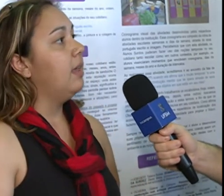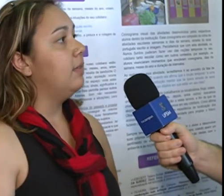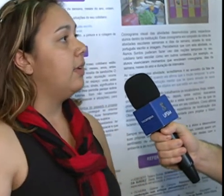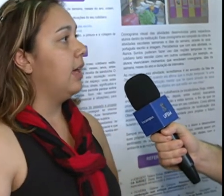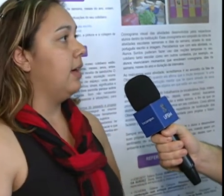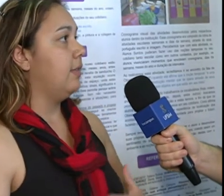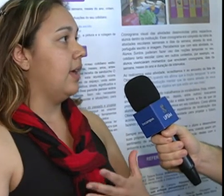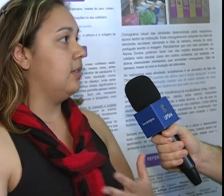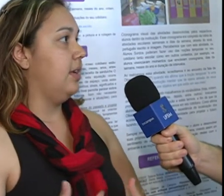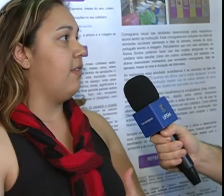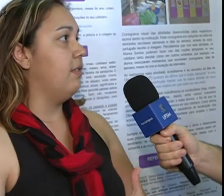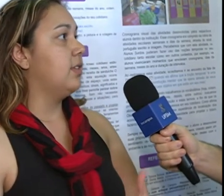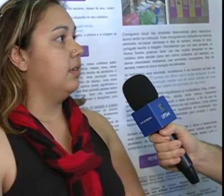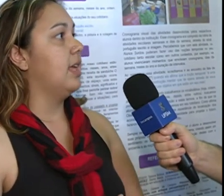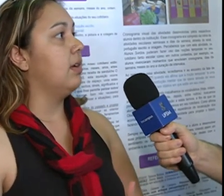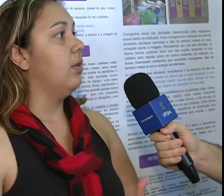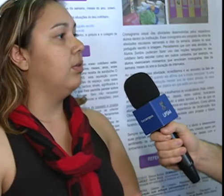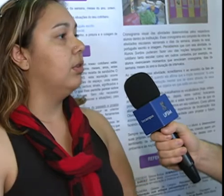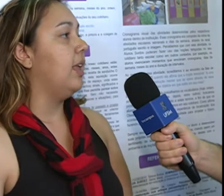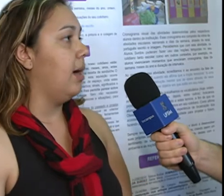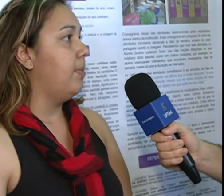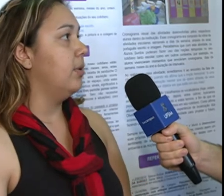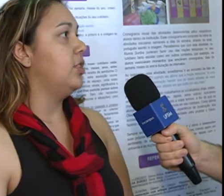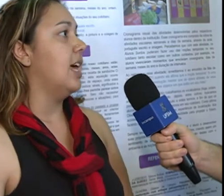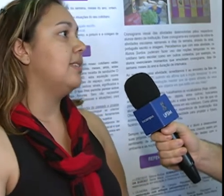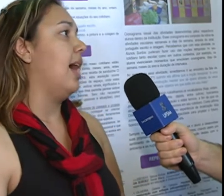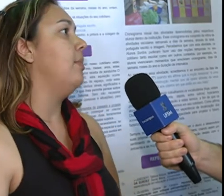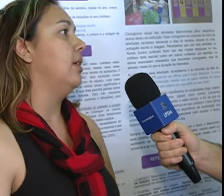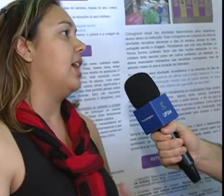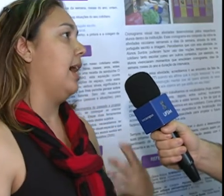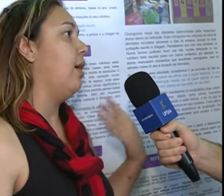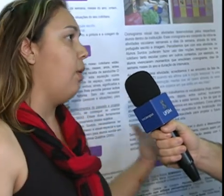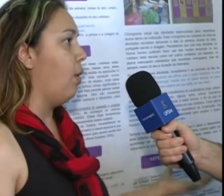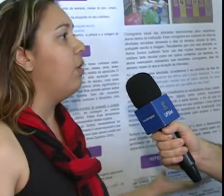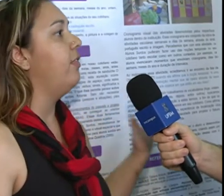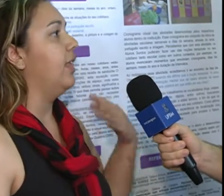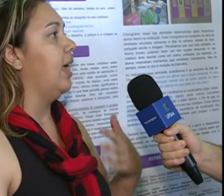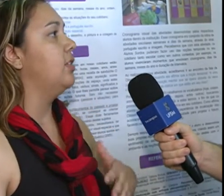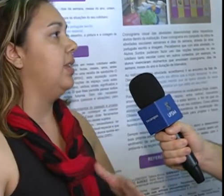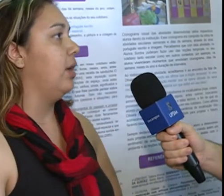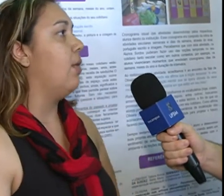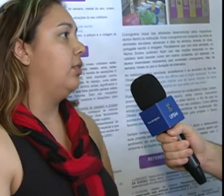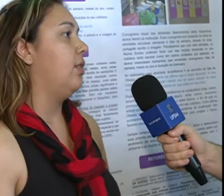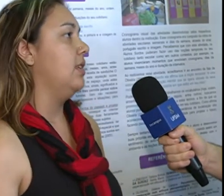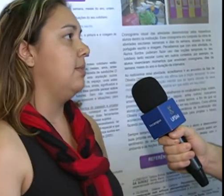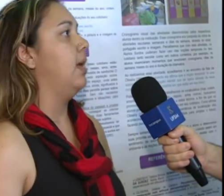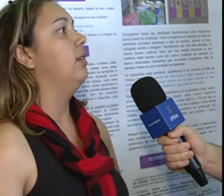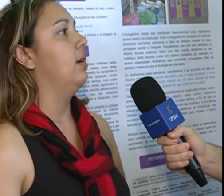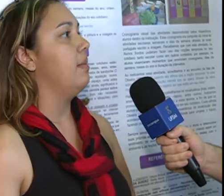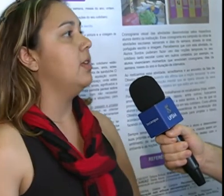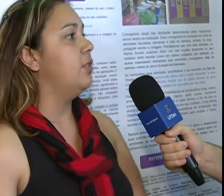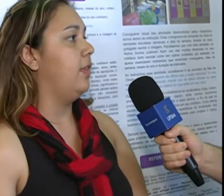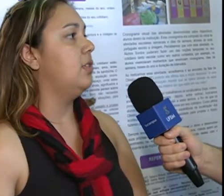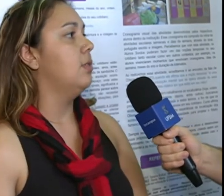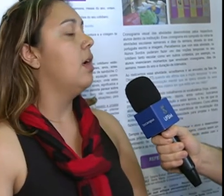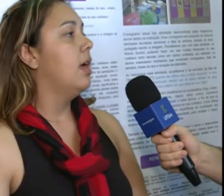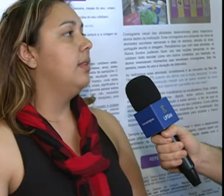desenvolve a surdez ao longo do tempo já sabe, já ouve, já tem um outro conhecimento. Então, é mais difícil de